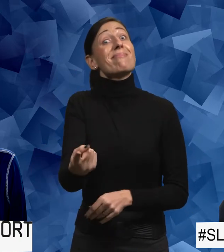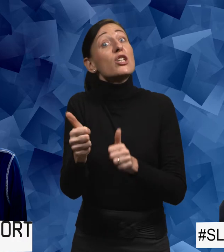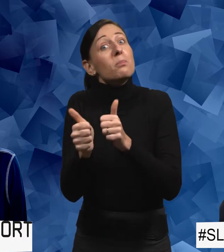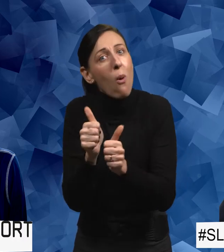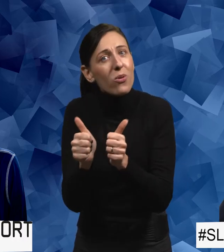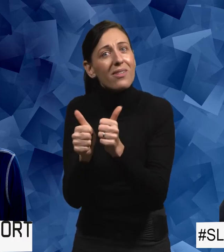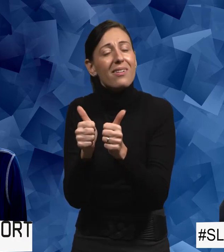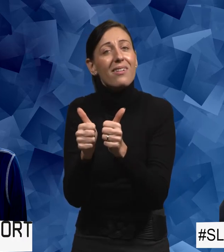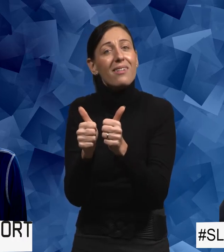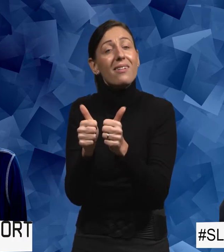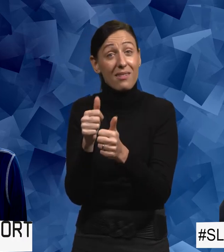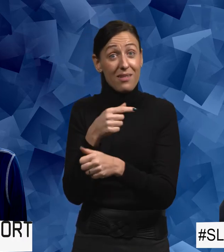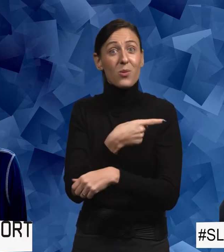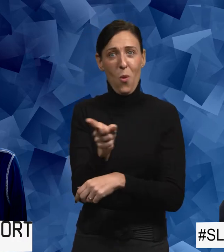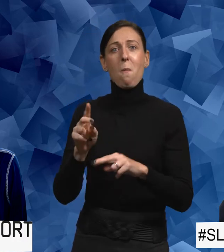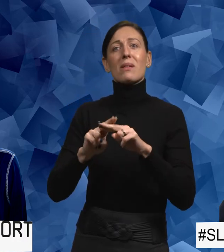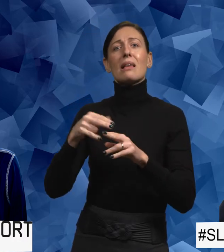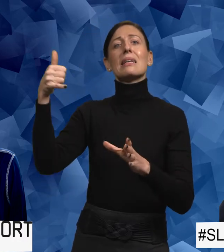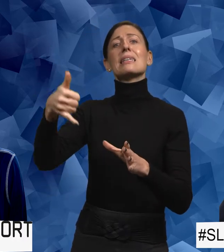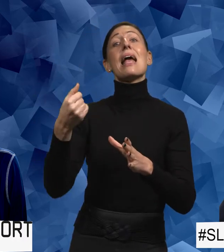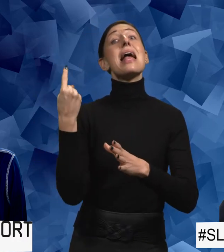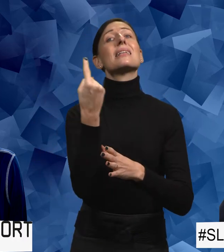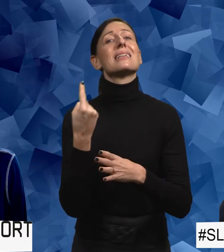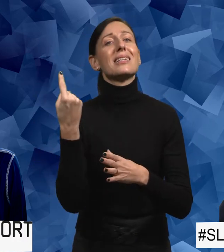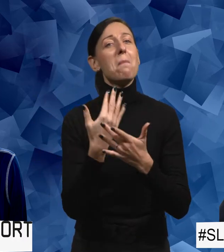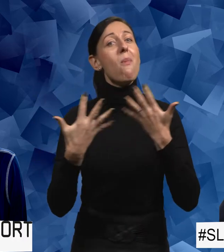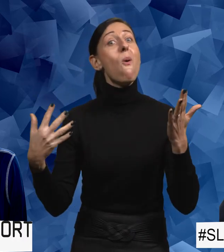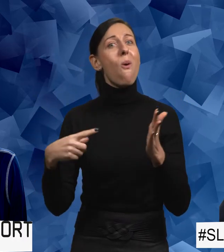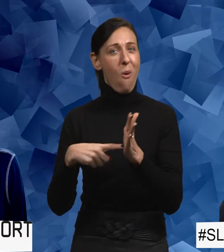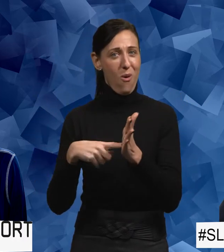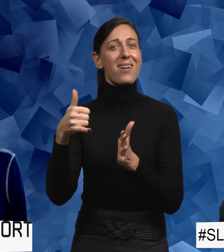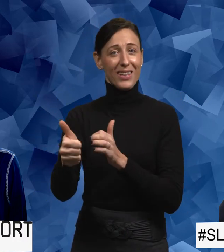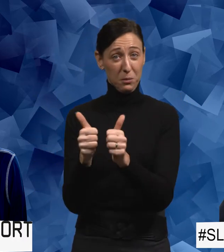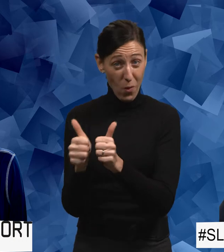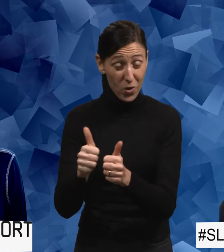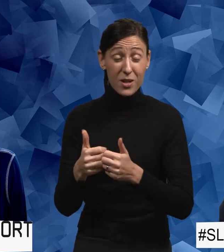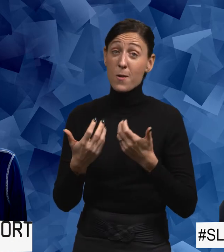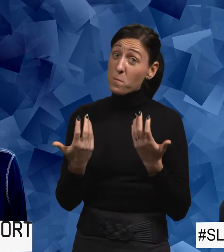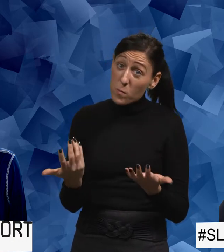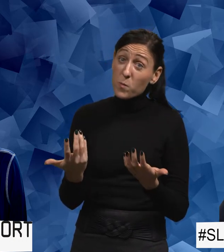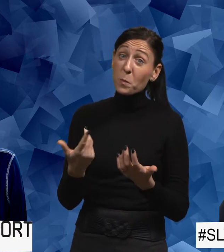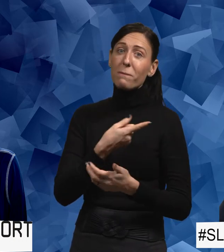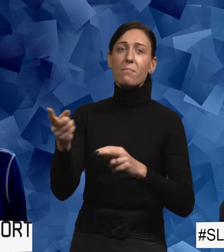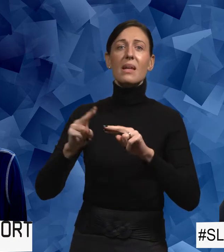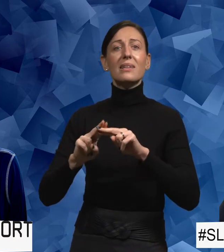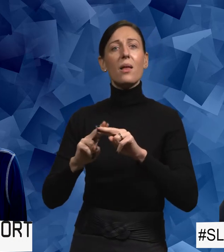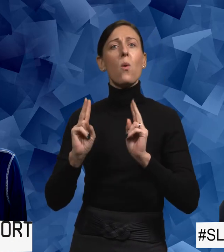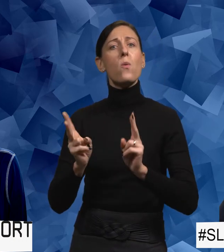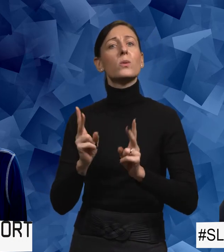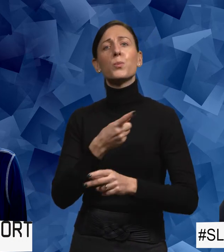sport och att de känner sig ensamma många gånger i sporten. De känner också att de inte har haft